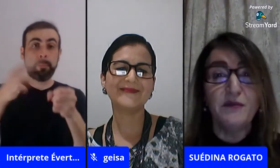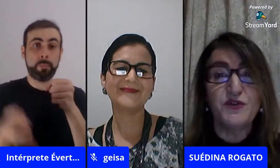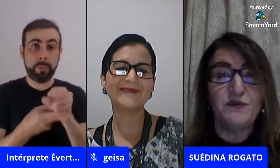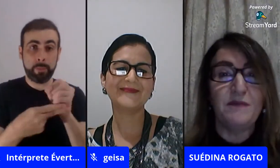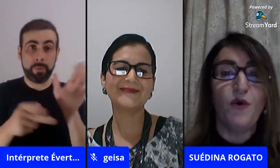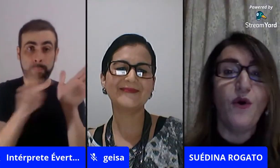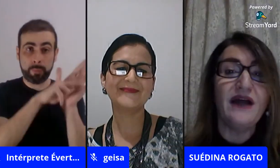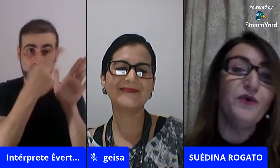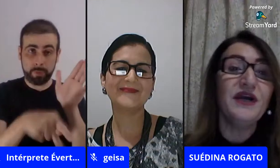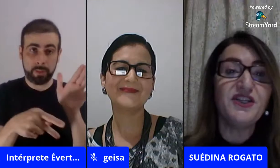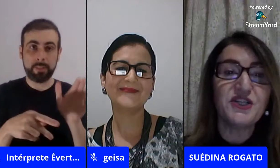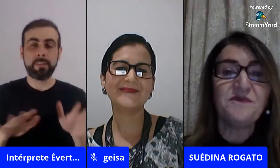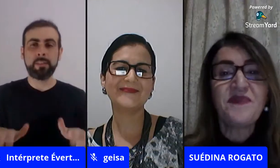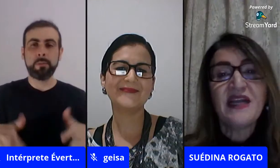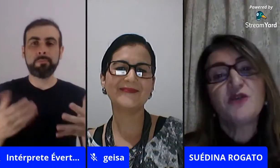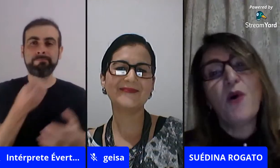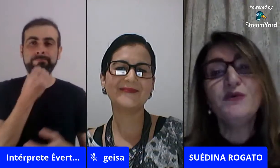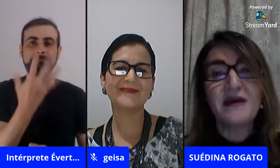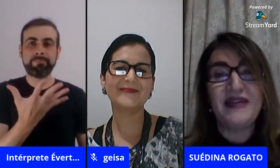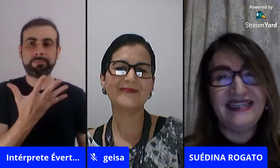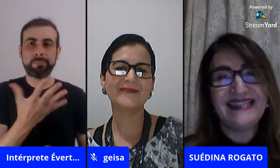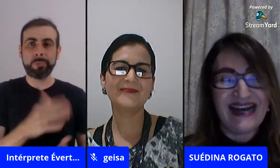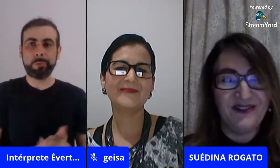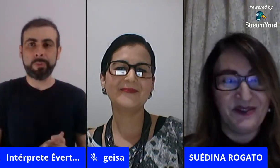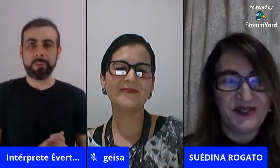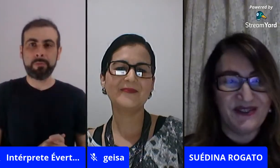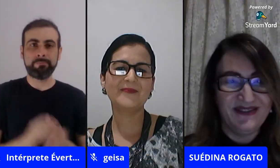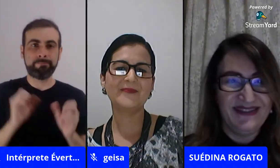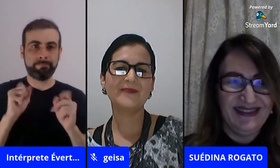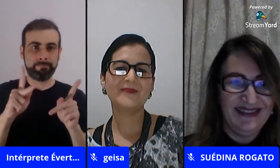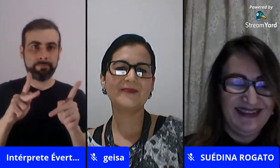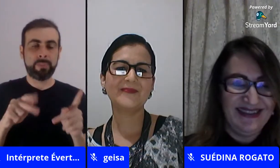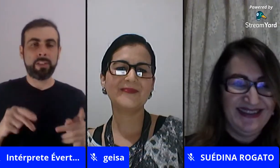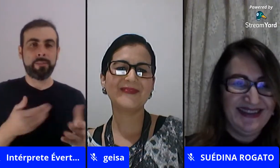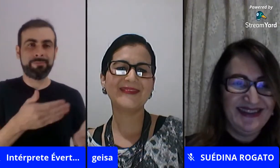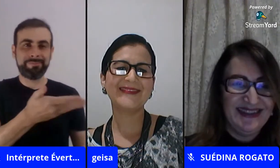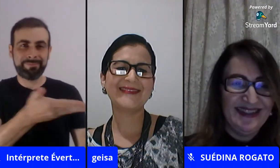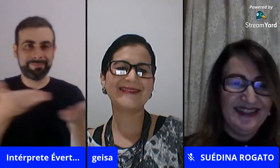e que todos tenhamos uma boa noite, de bons aprendizados.